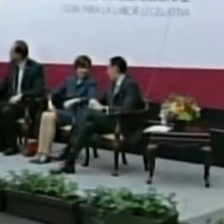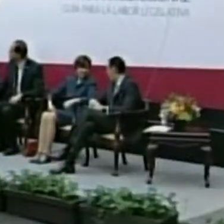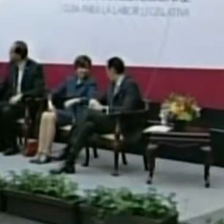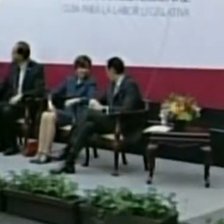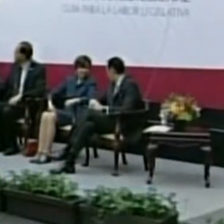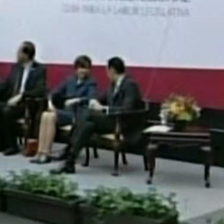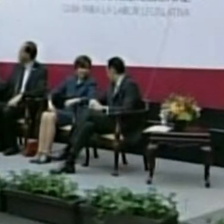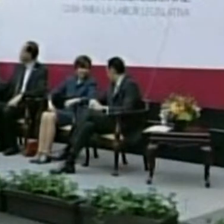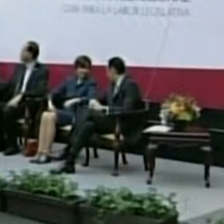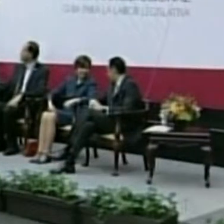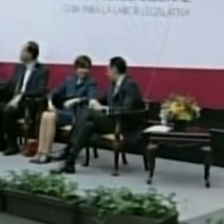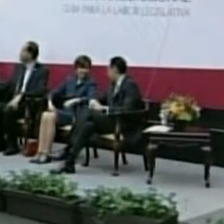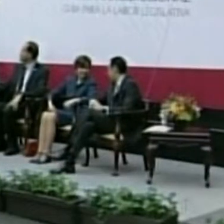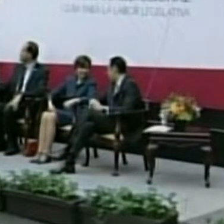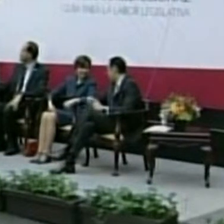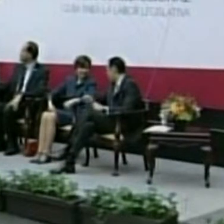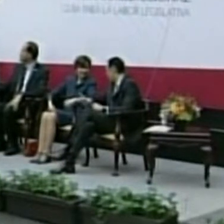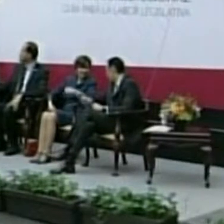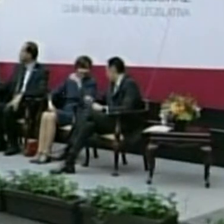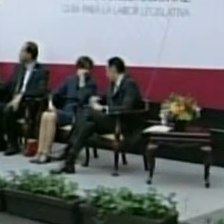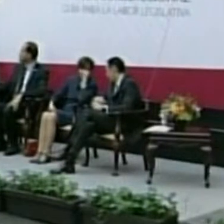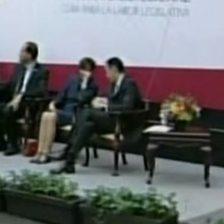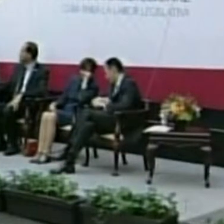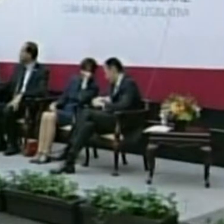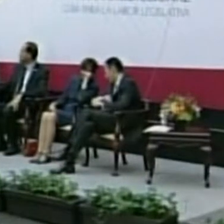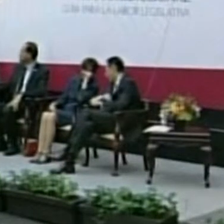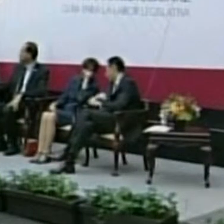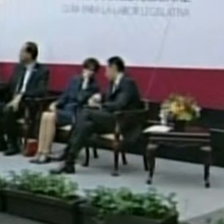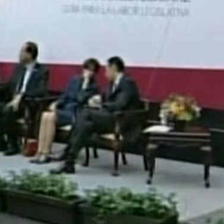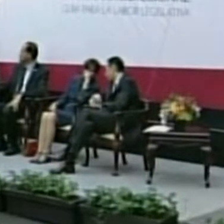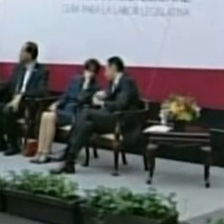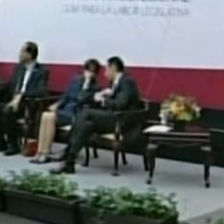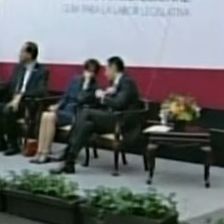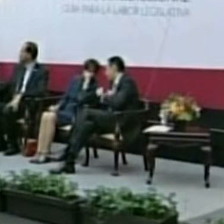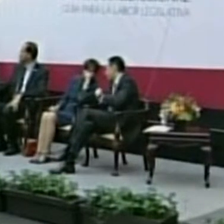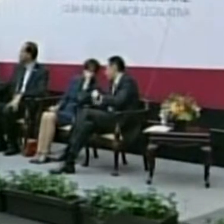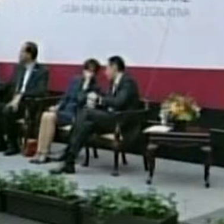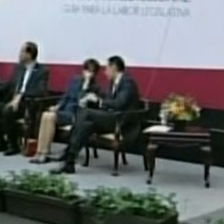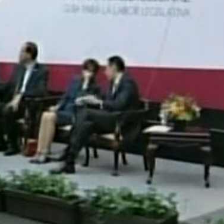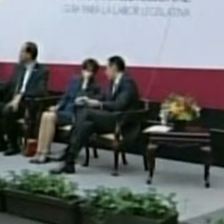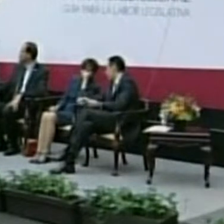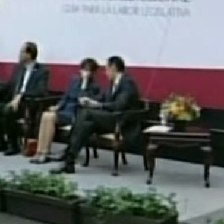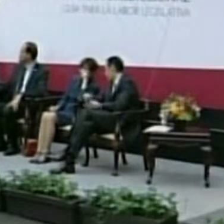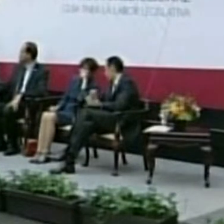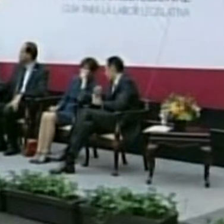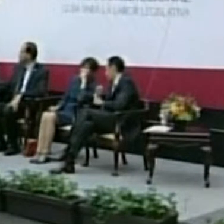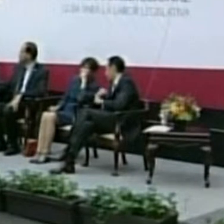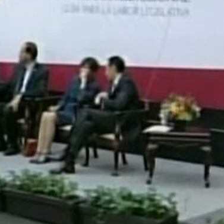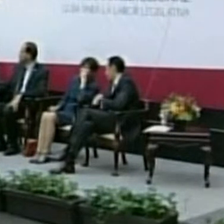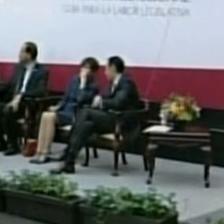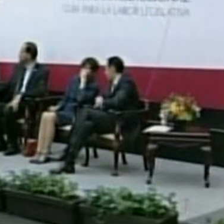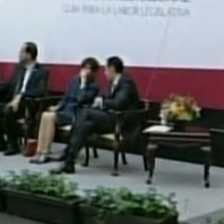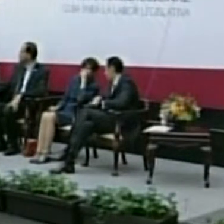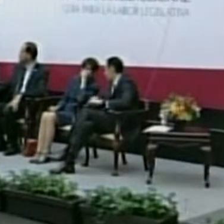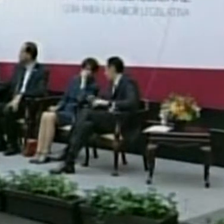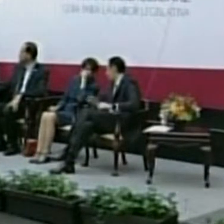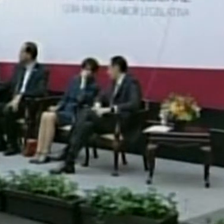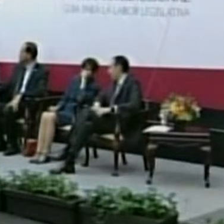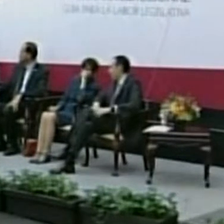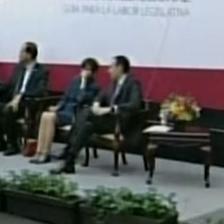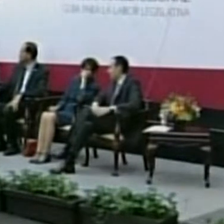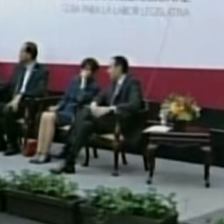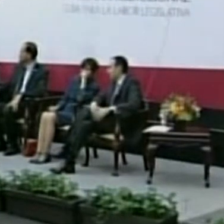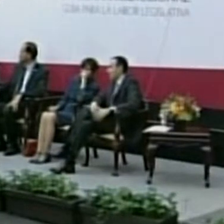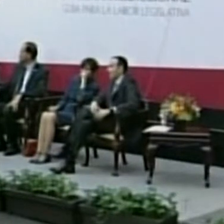Señoras y señores, muy buenas tardes a todos y a todas ustedes. Senador Raúl Cervantes Andrade, presidente